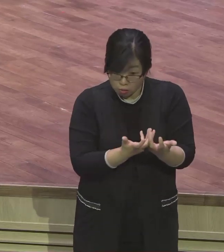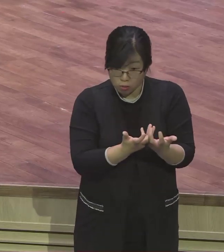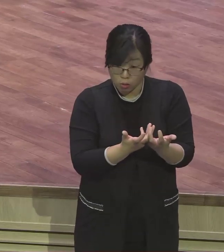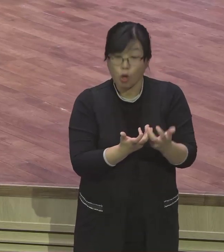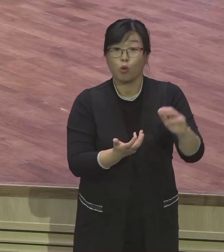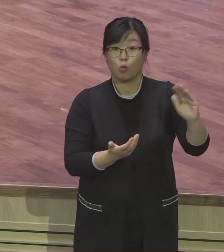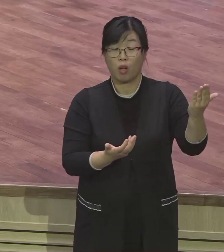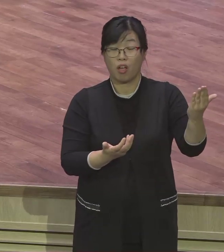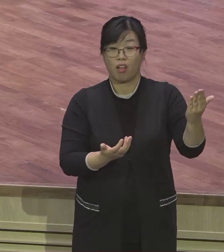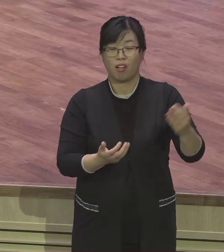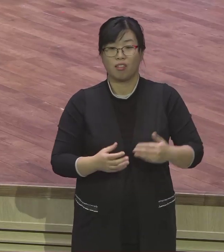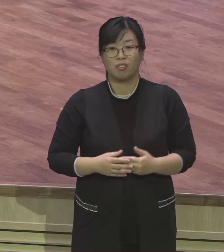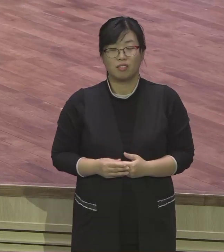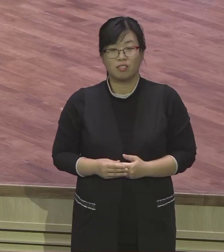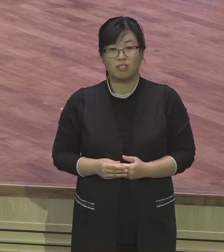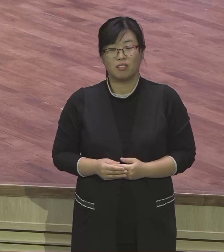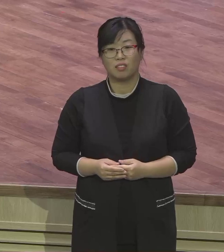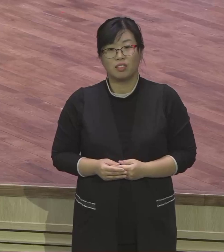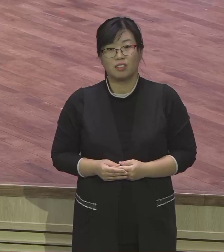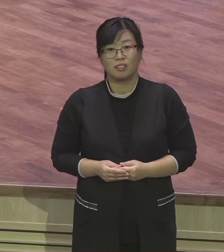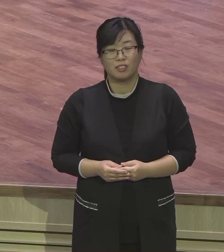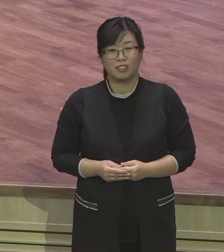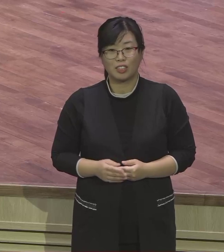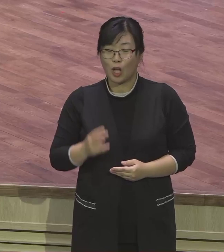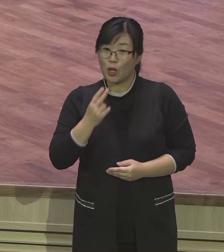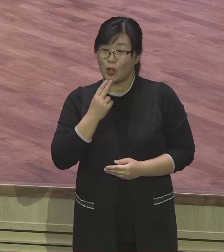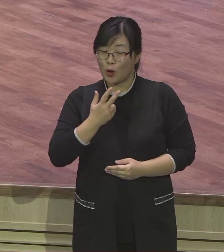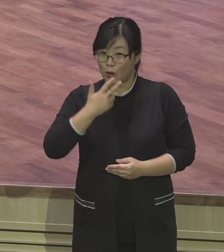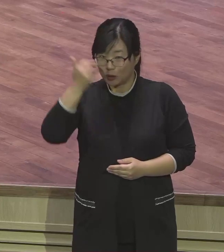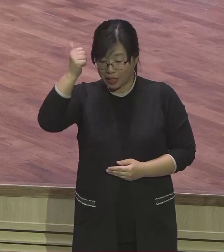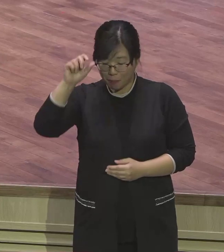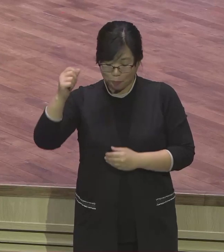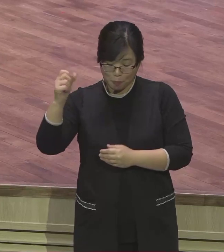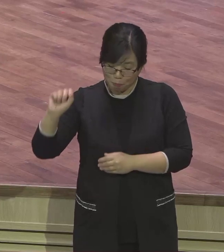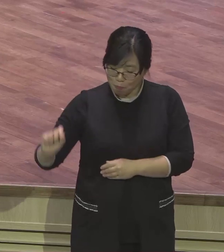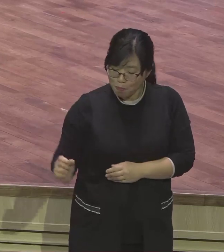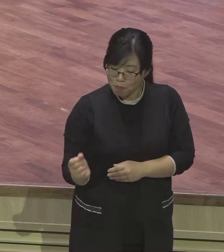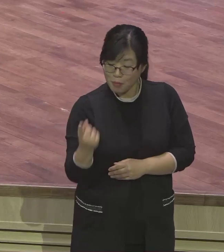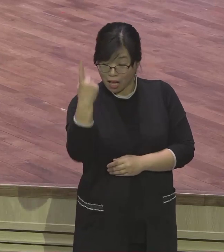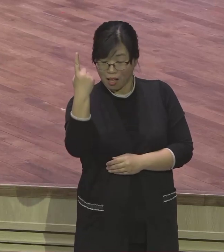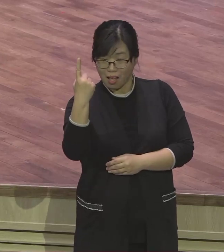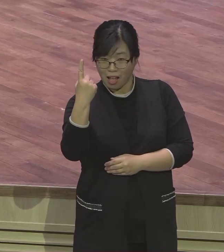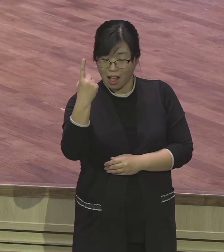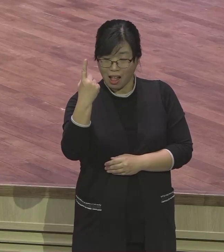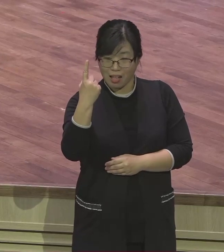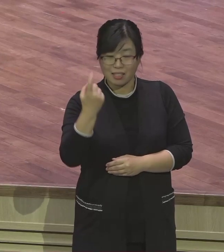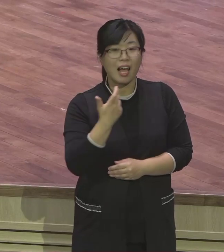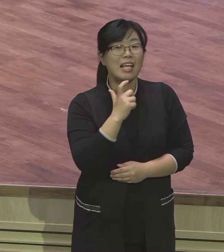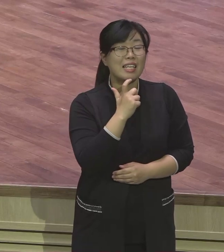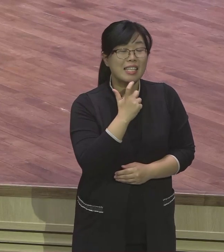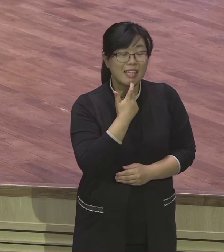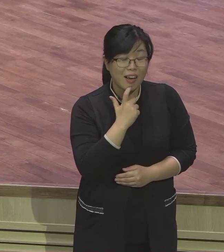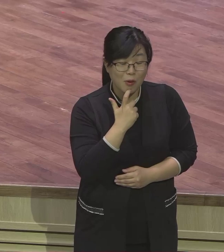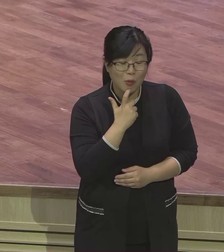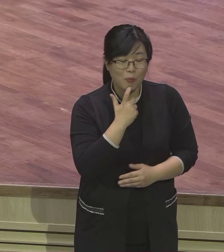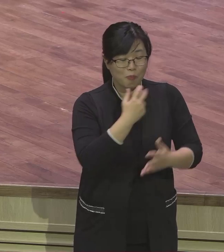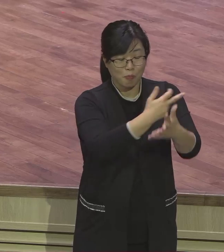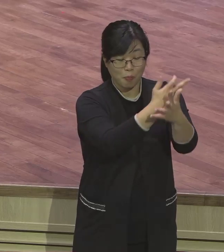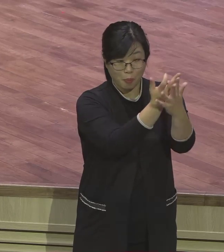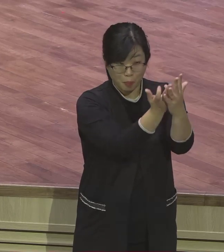요셉을 통해서 고센 땅에 정착했던 이 야곱의 일가가 하나님의